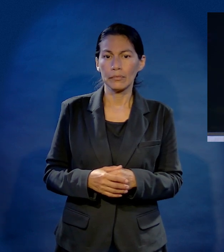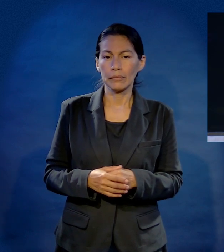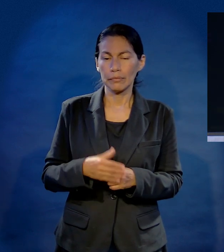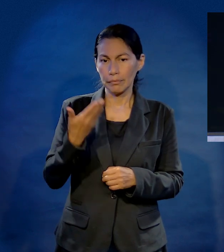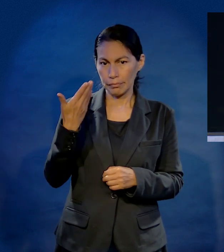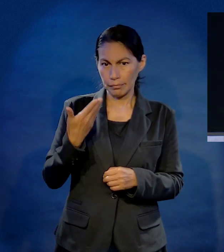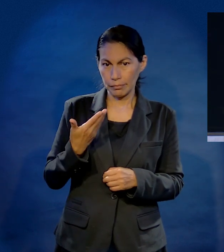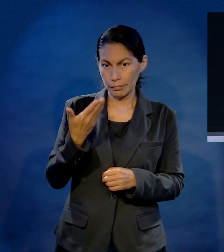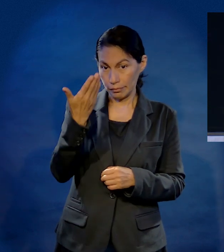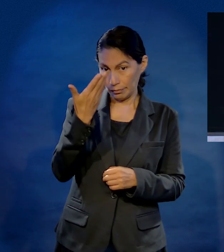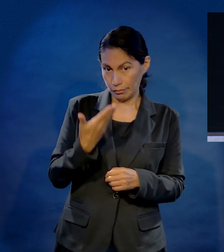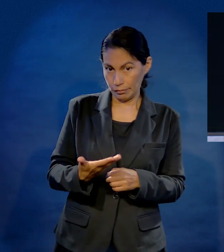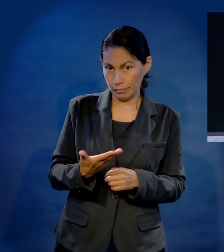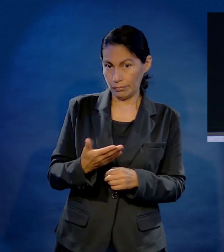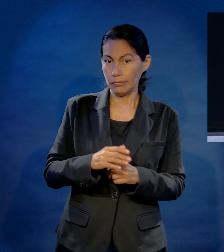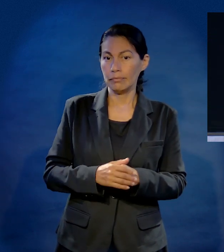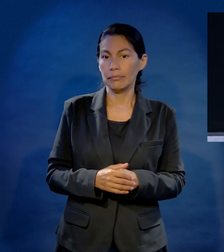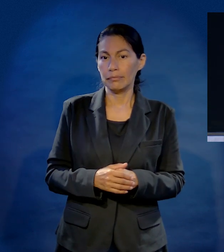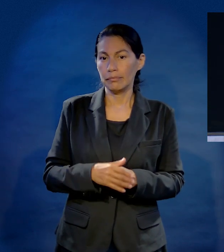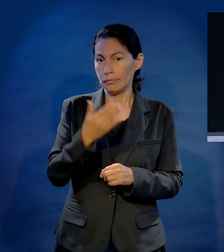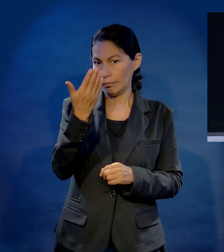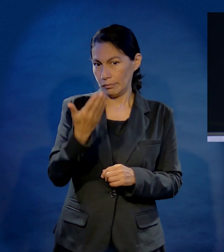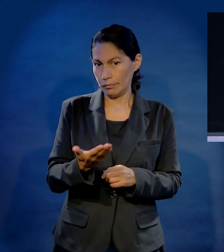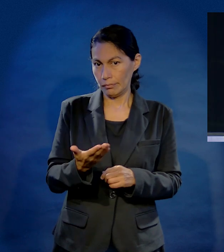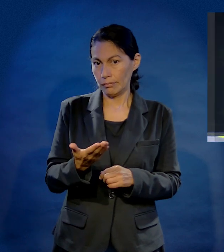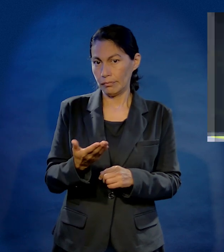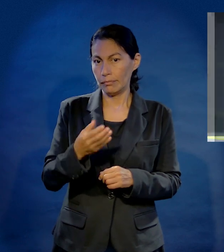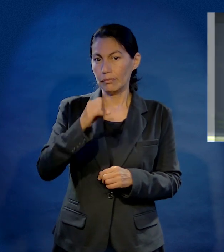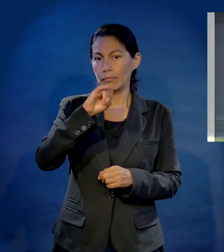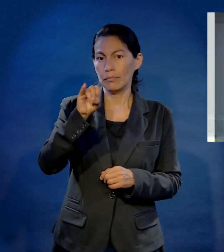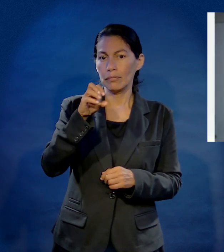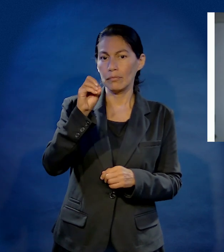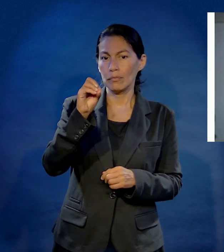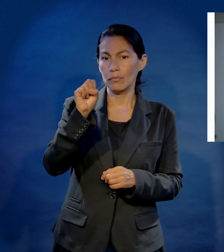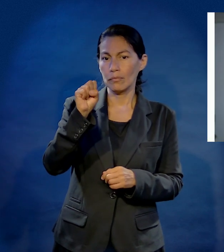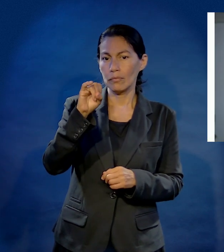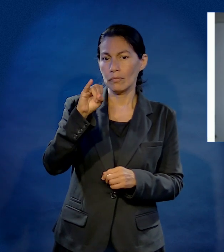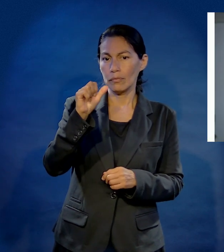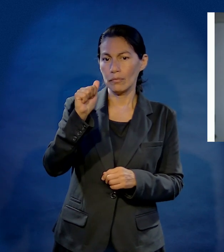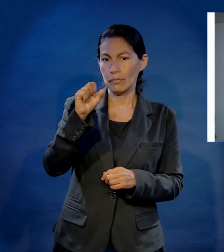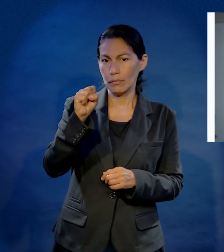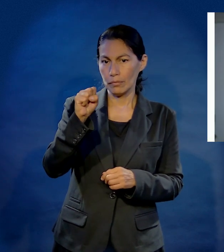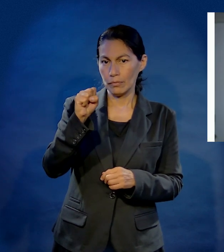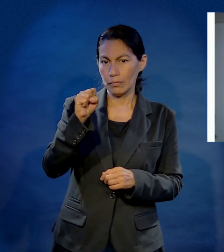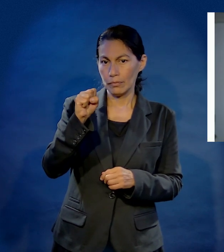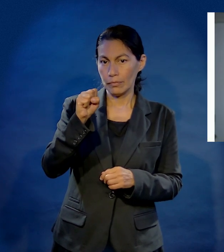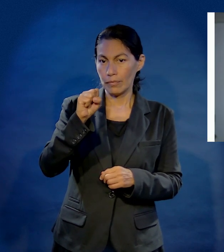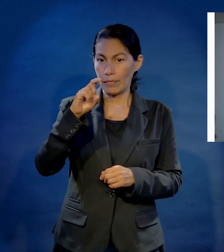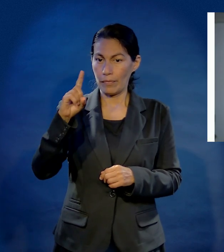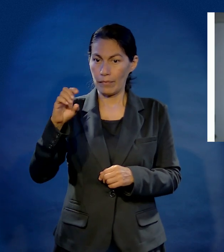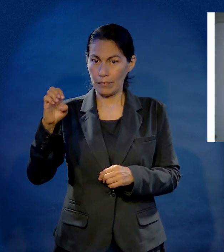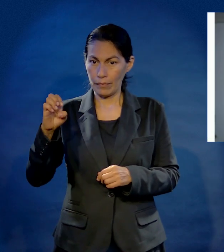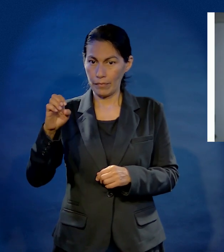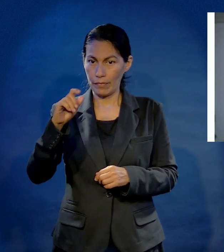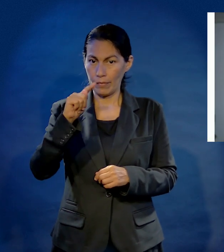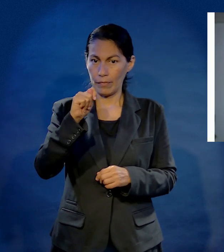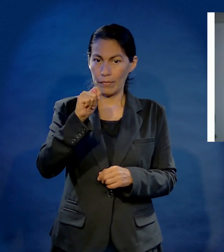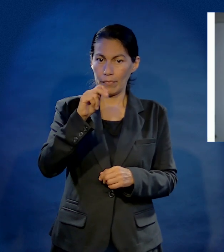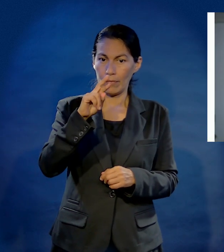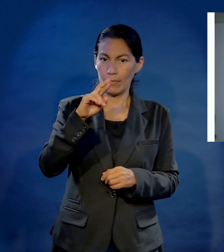Es este caballero que está aquí. Se llama Josías de Trinidad. En mi tiempo